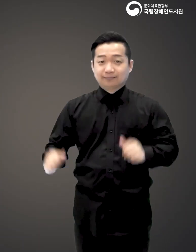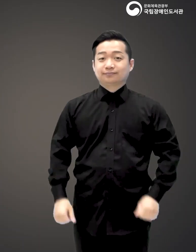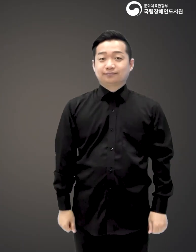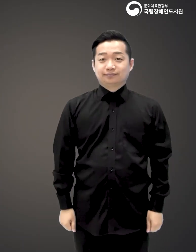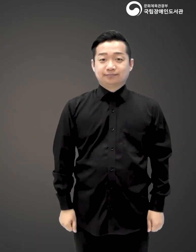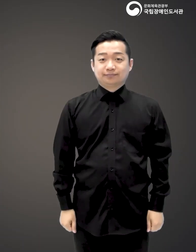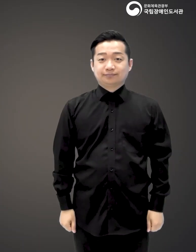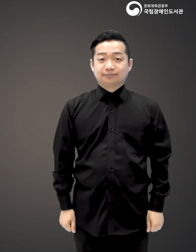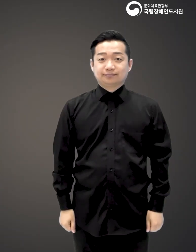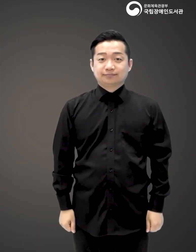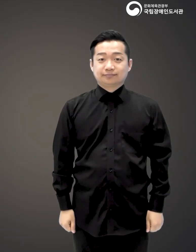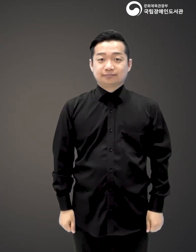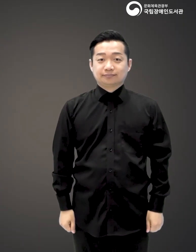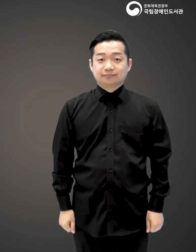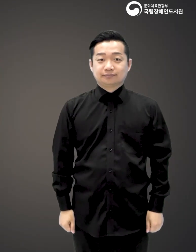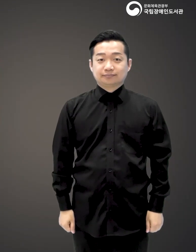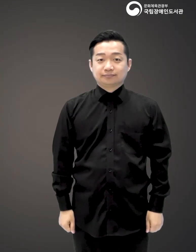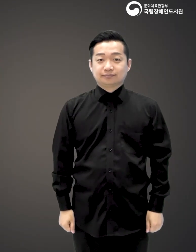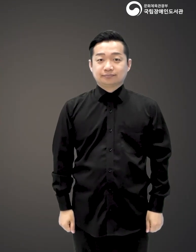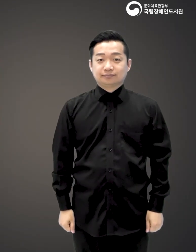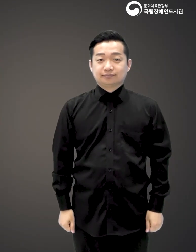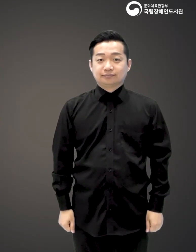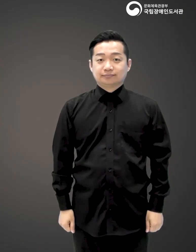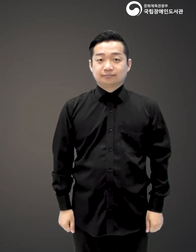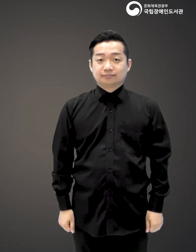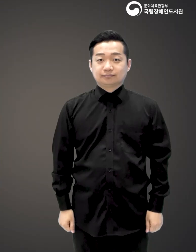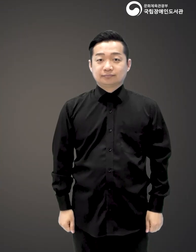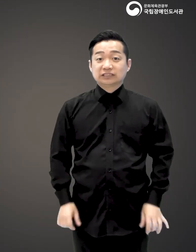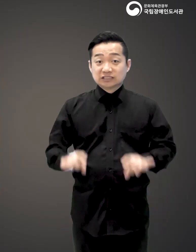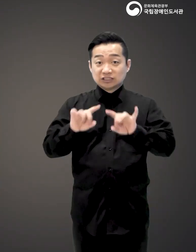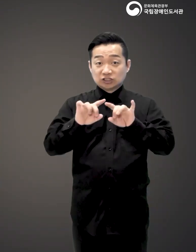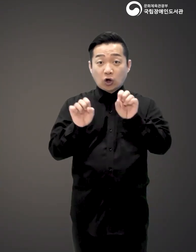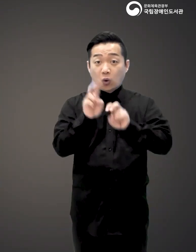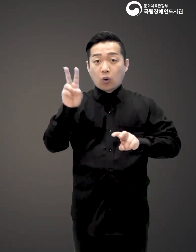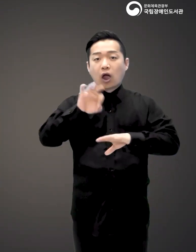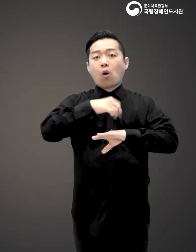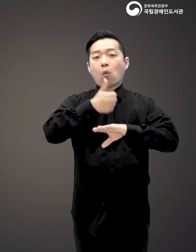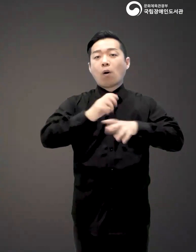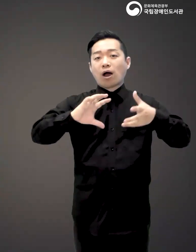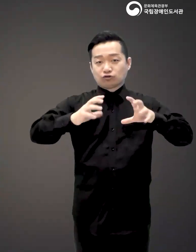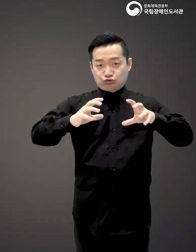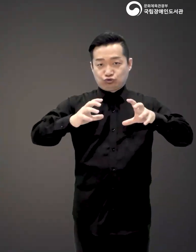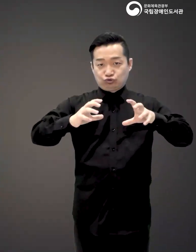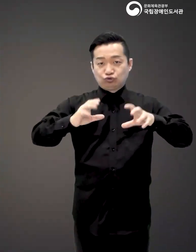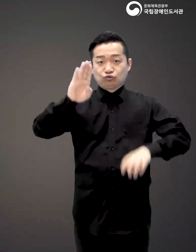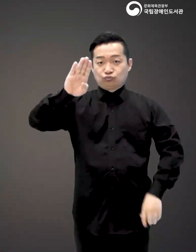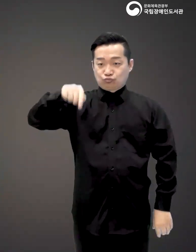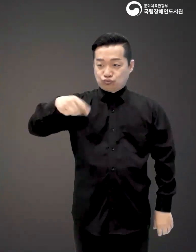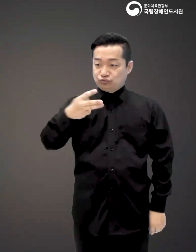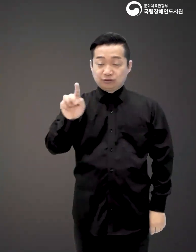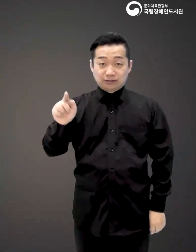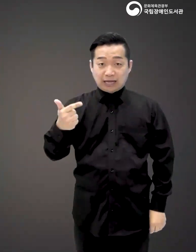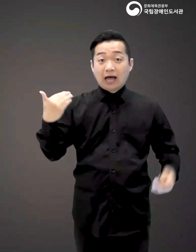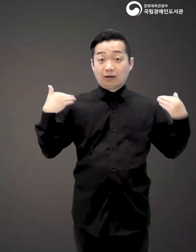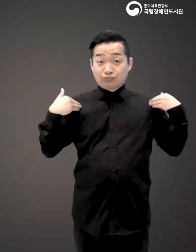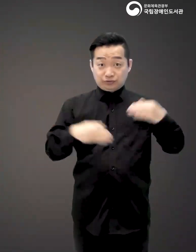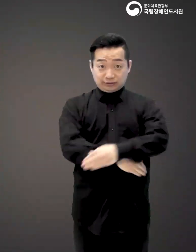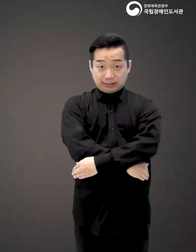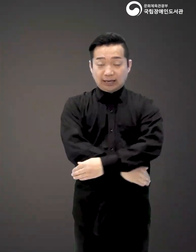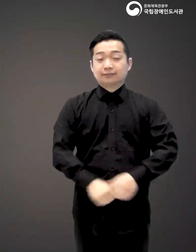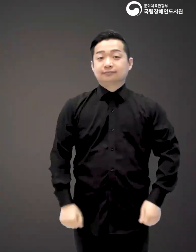하나의 국민 킹덤 오브 부탄 전룡의 왕국 부탄